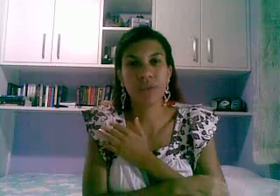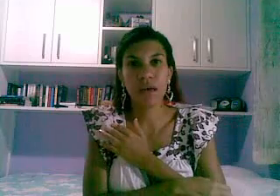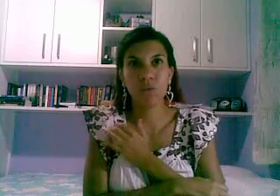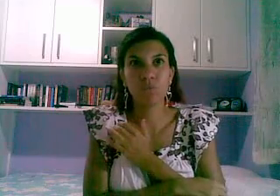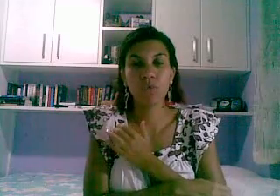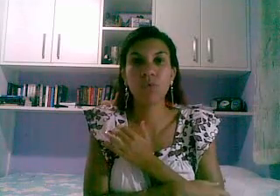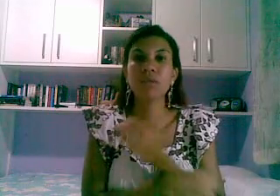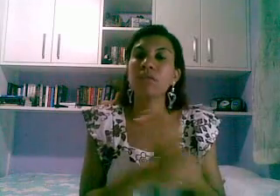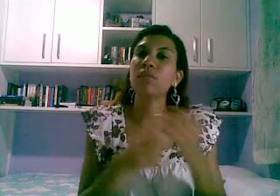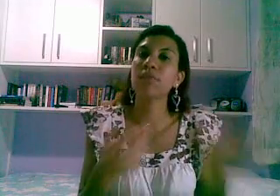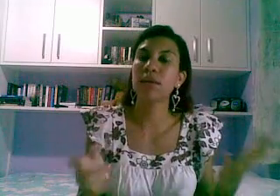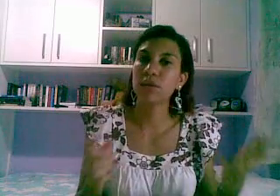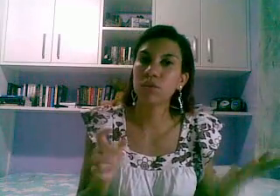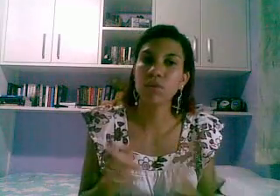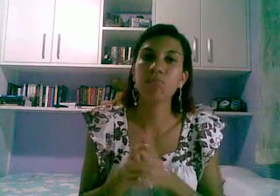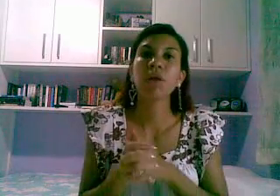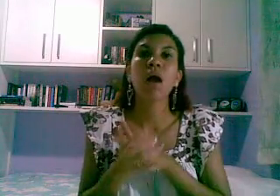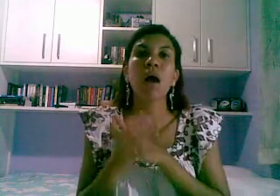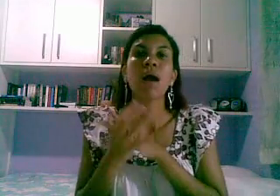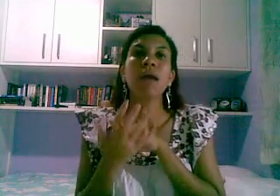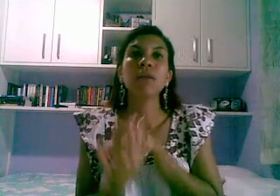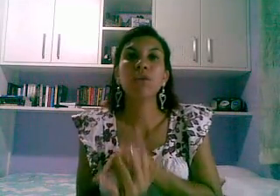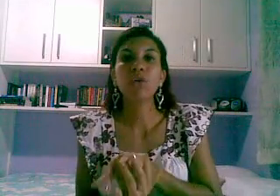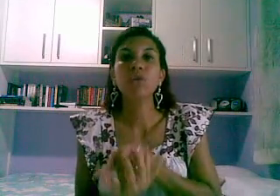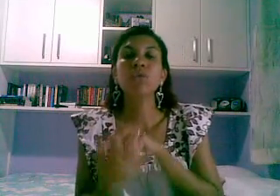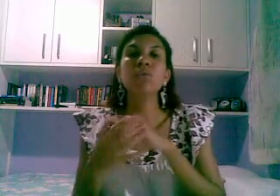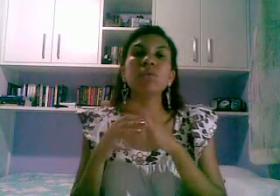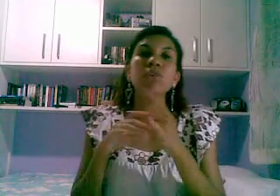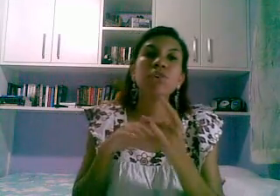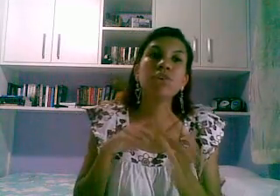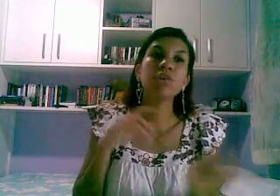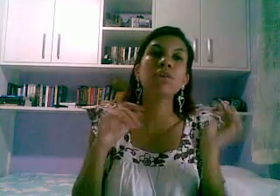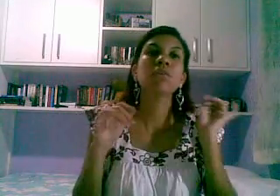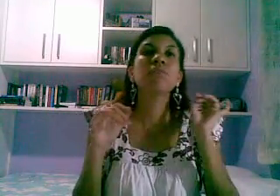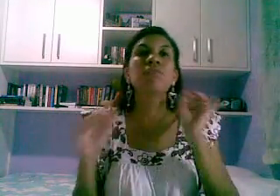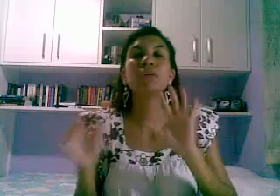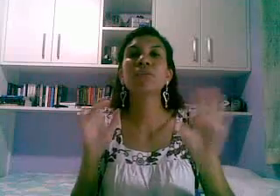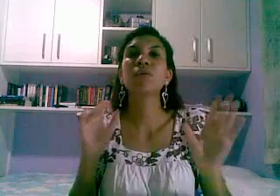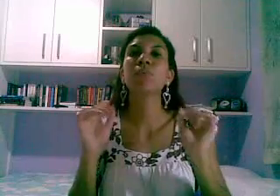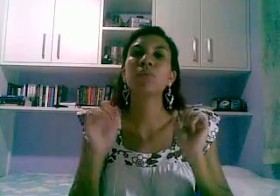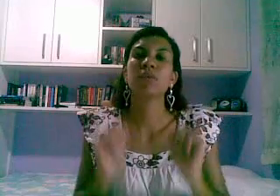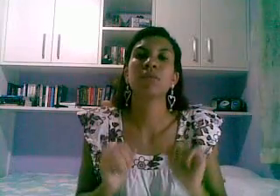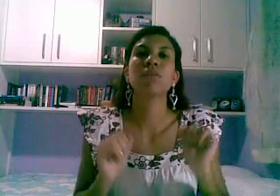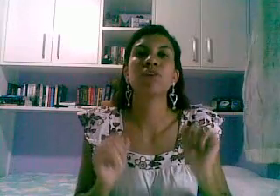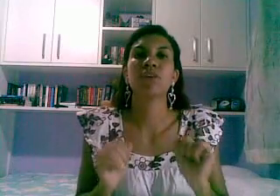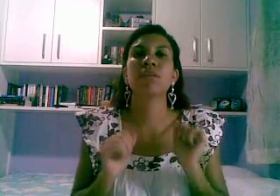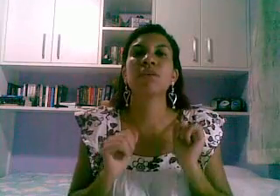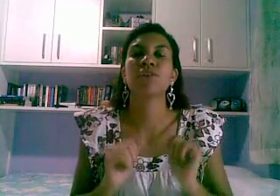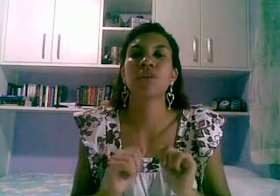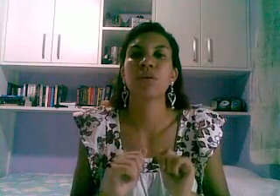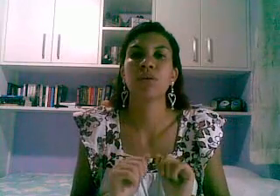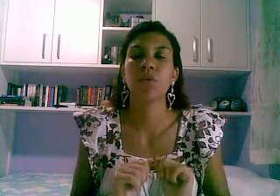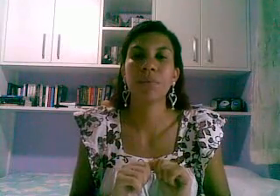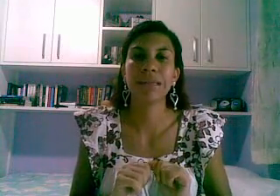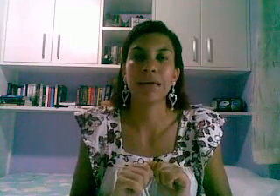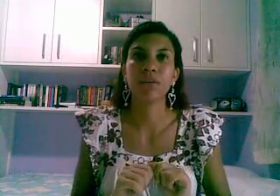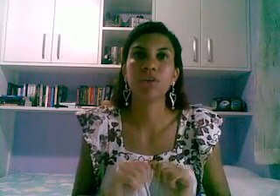fiel o que significa isso em torno de vinte e cinco por cento das resenhas comentadas